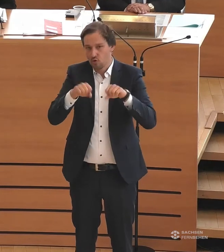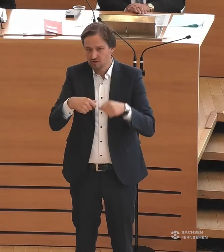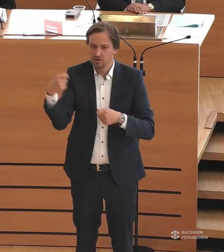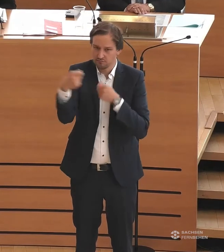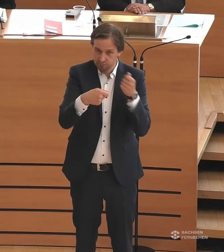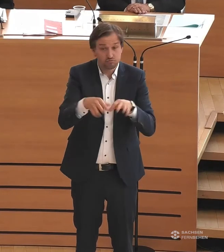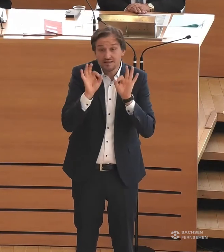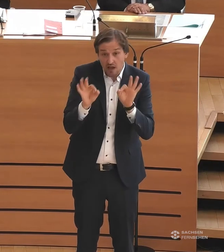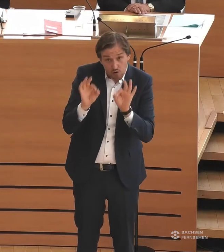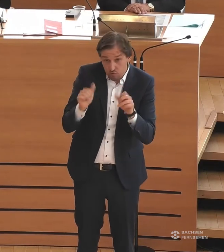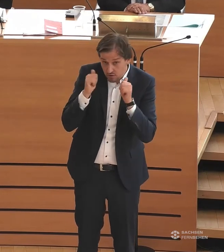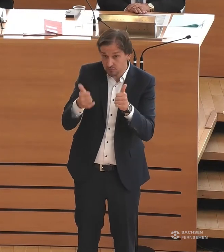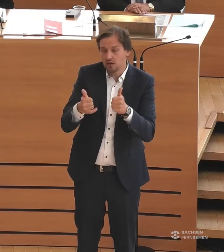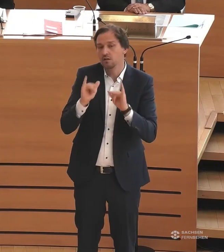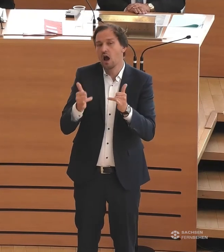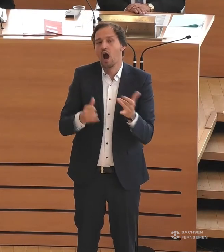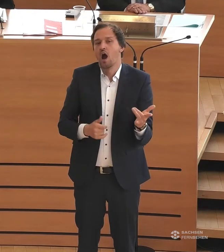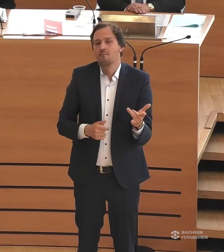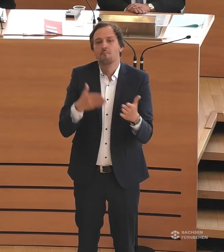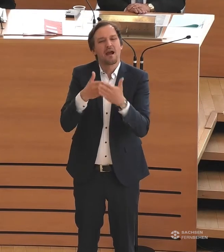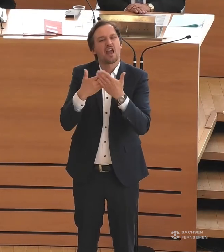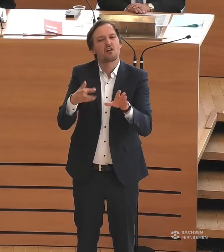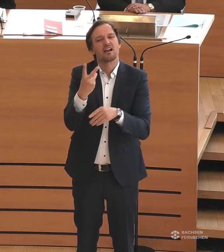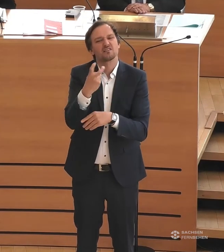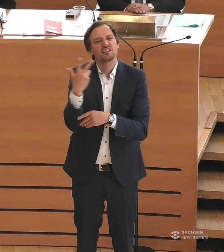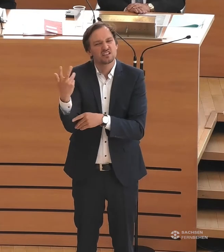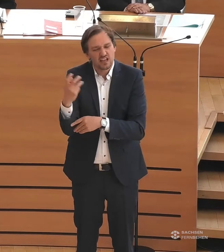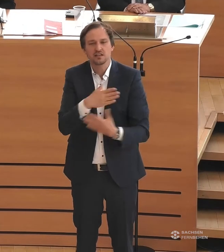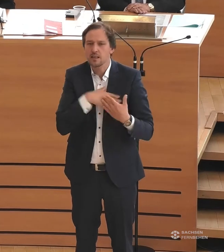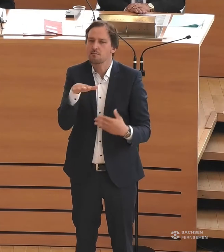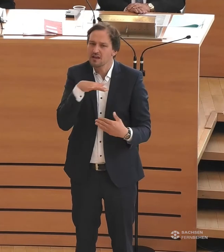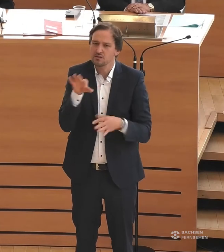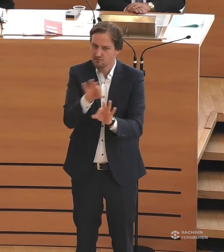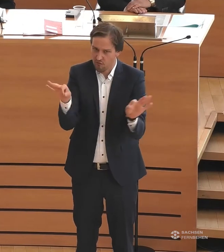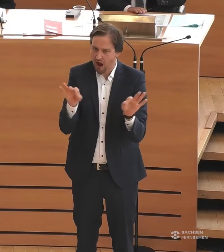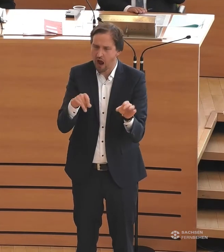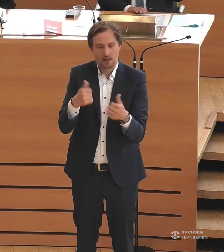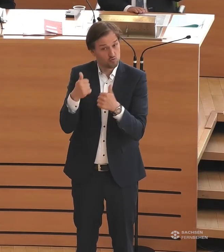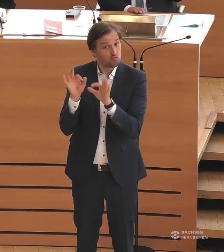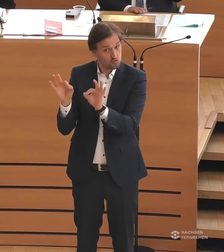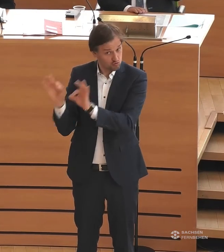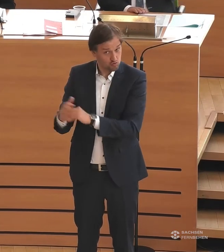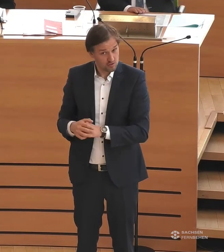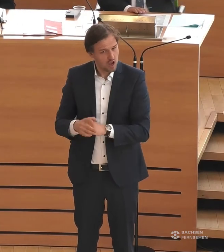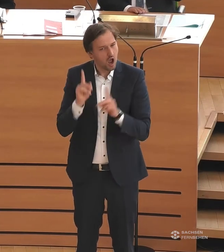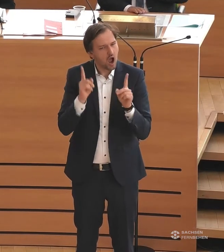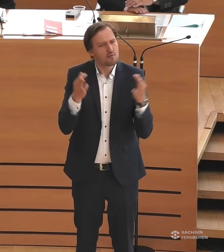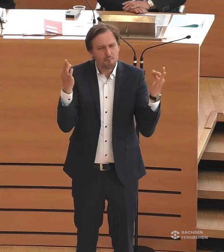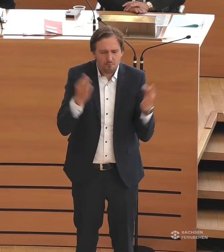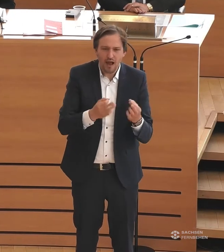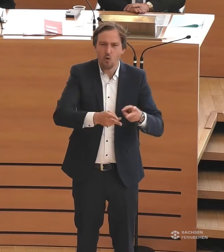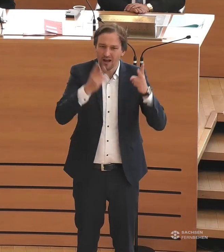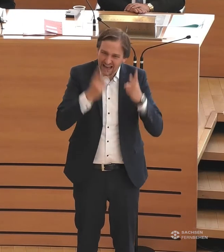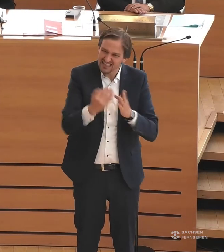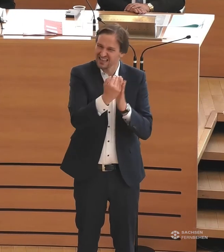sehr, sehr gut sind. Sowohl das Programm Barrierefreiheit 2030 als auch die Lieblingsplätze. Aber es braucht eine rechtliche Verbindlichkeit. Und die